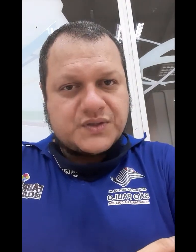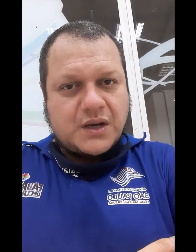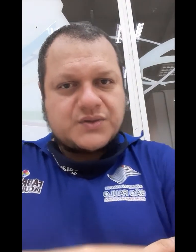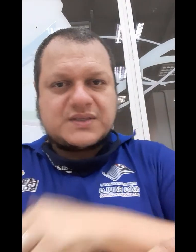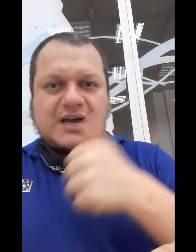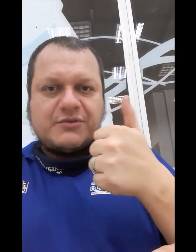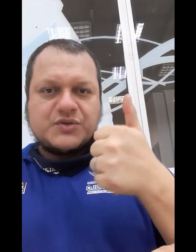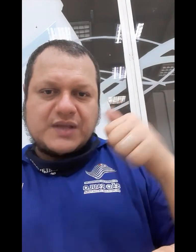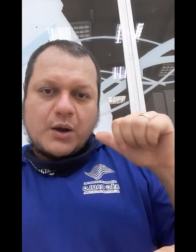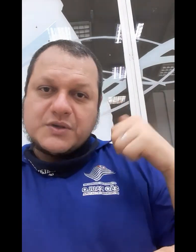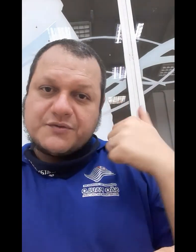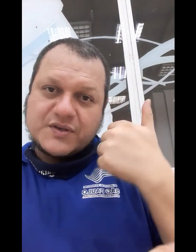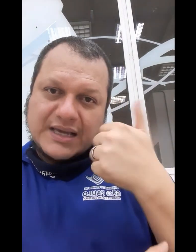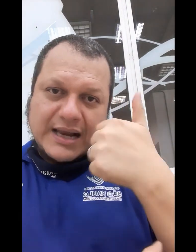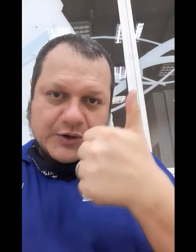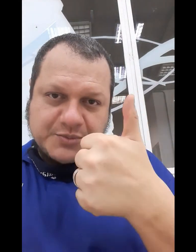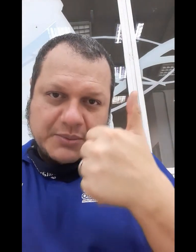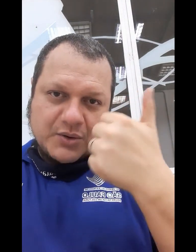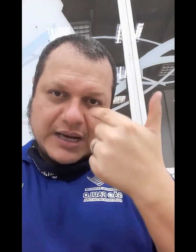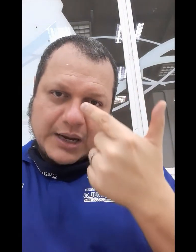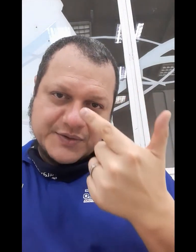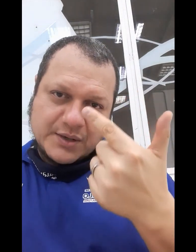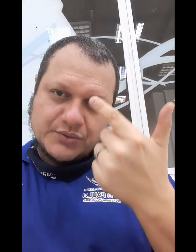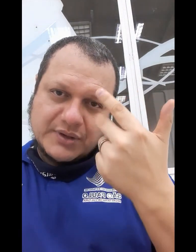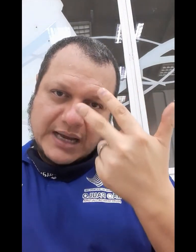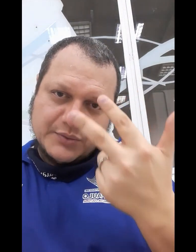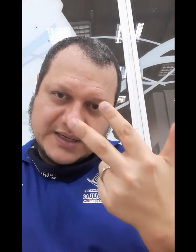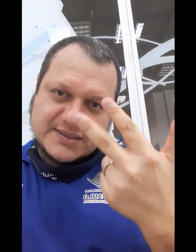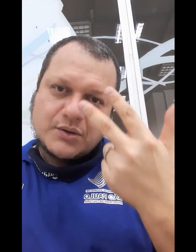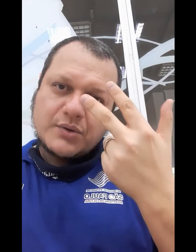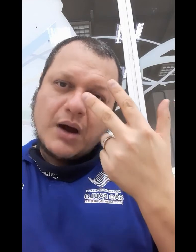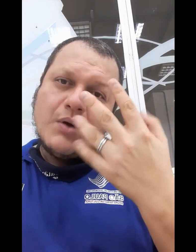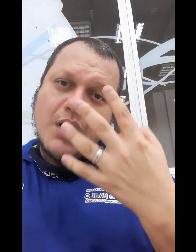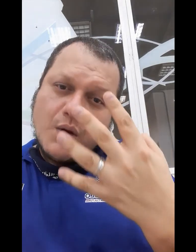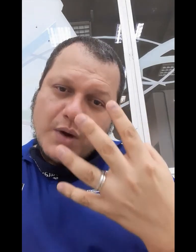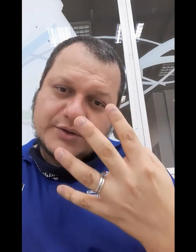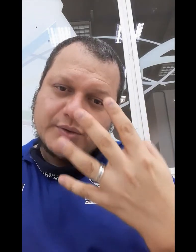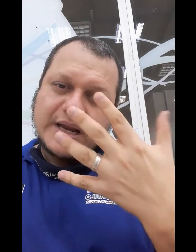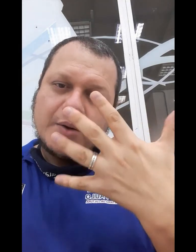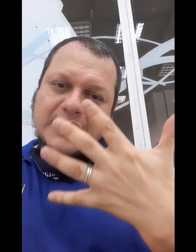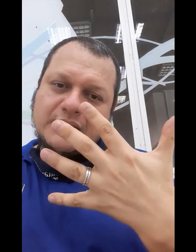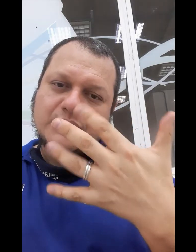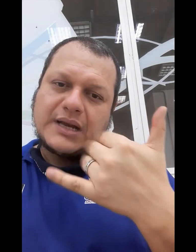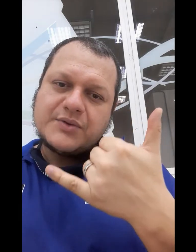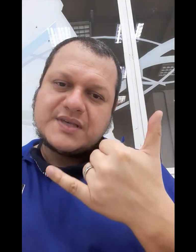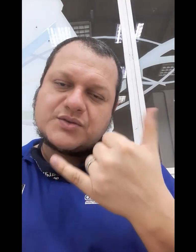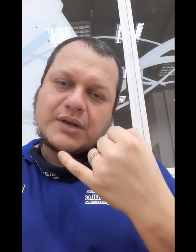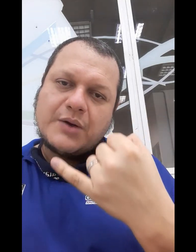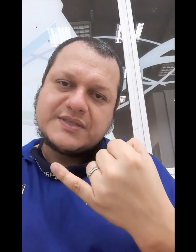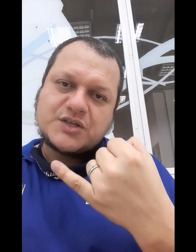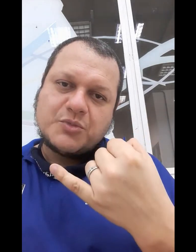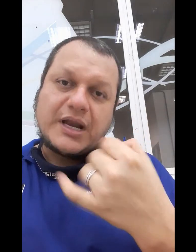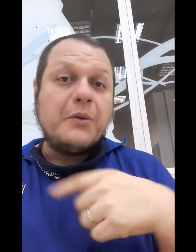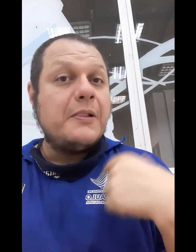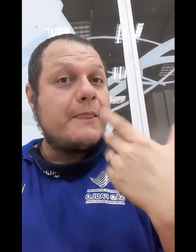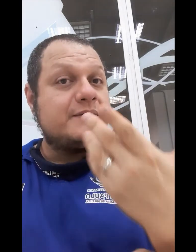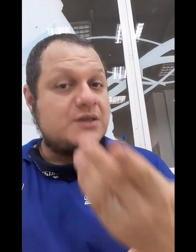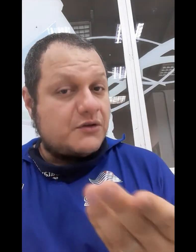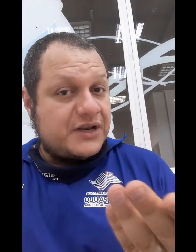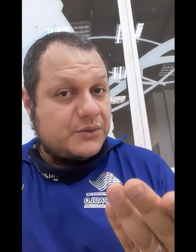que nós usávamos, né? Como se fossem graus. Primeiro grau, segundo grau, terceiro grau, quarto grau, quinto grau, sexto grau, sétimo grau. Se eu estou falando